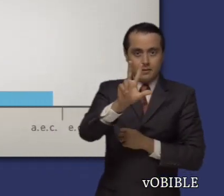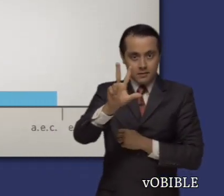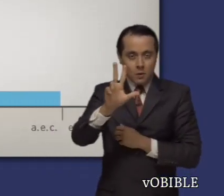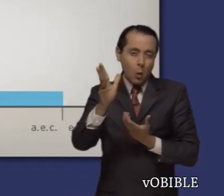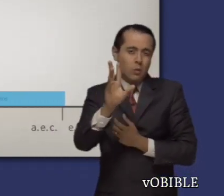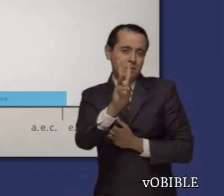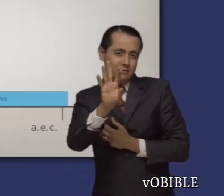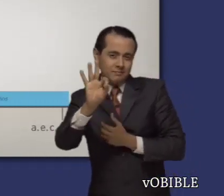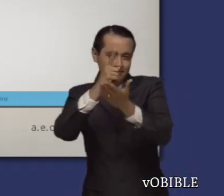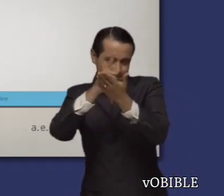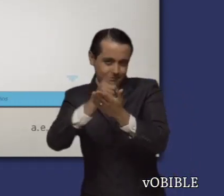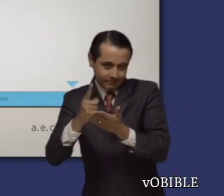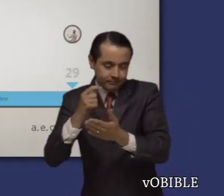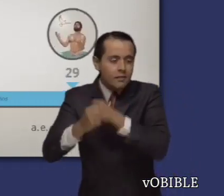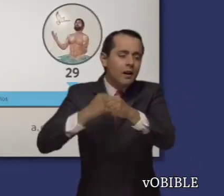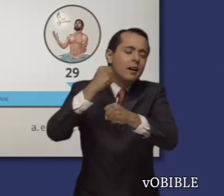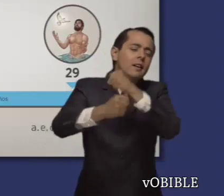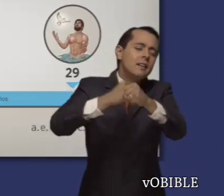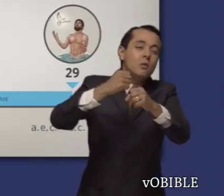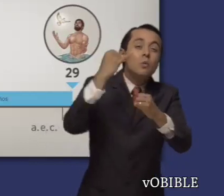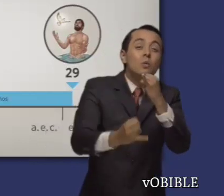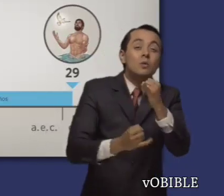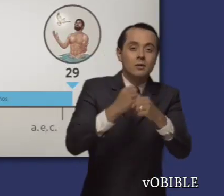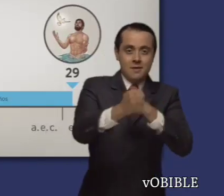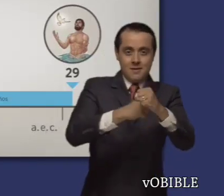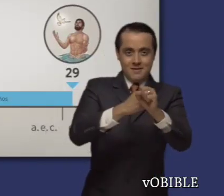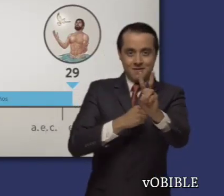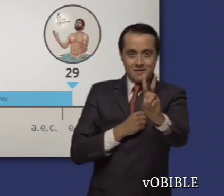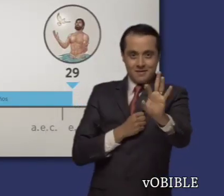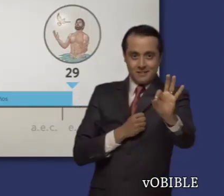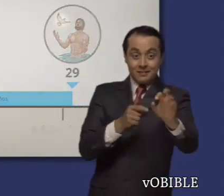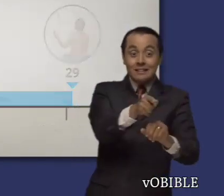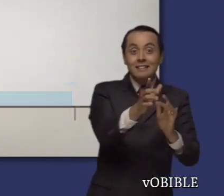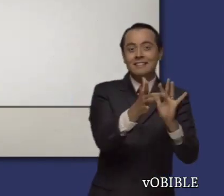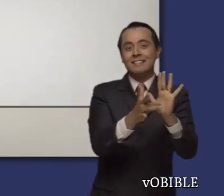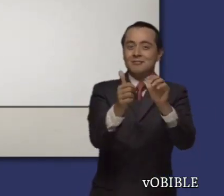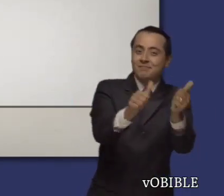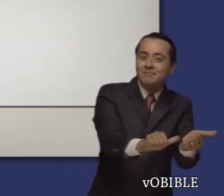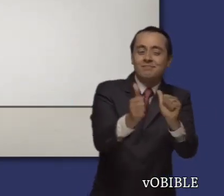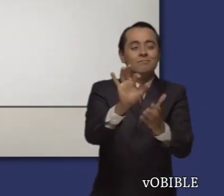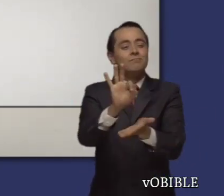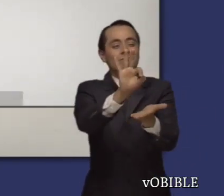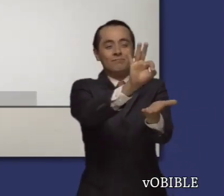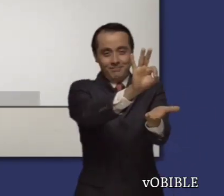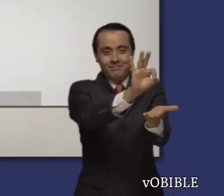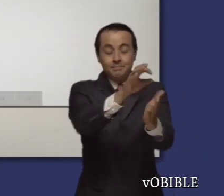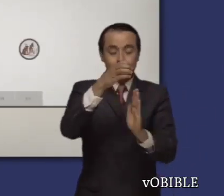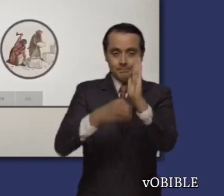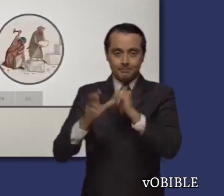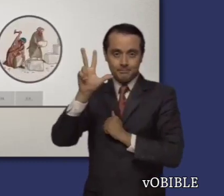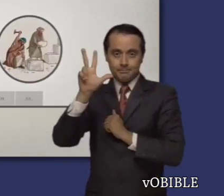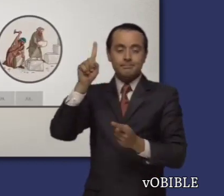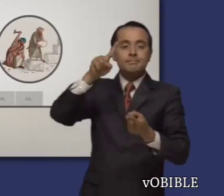Al final de la semana 69, aparecería el Mesías. En los capítulos 3 a 6, se relata la